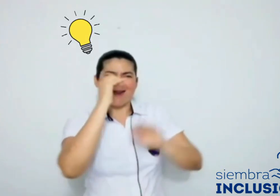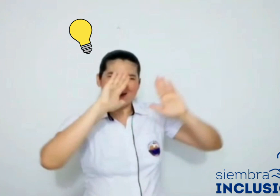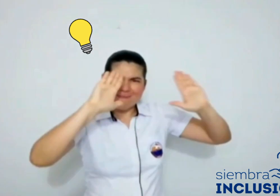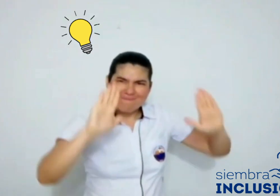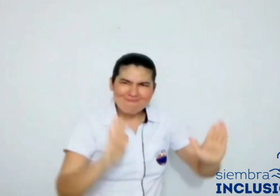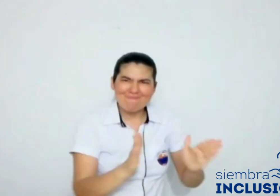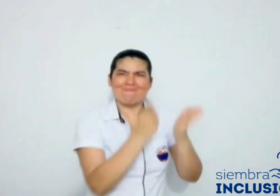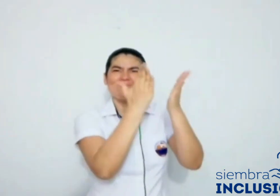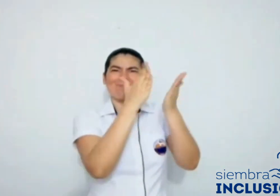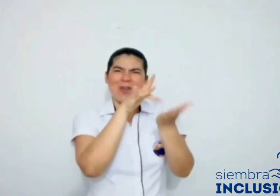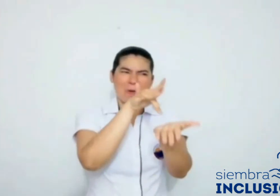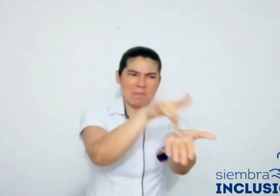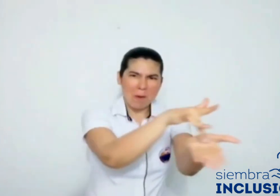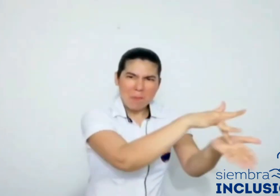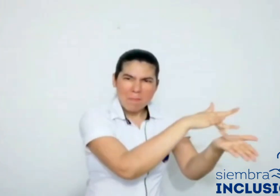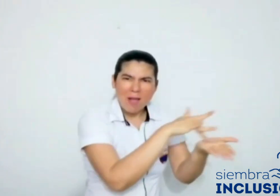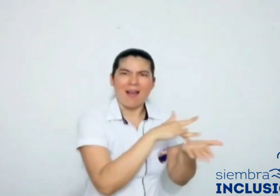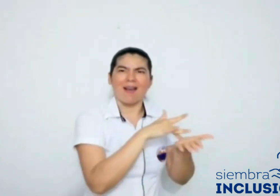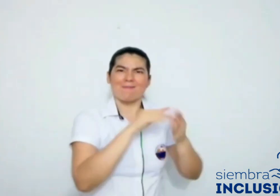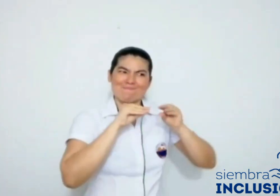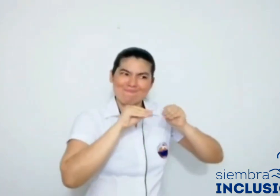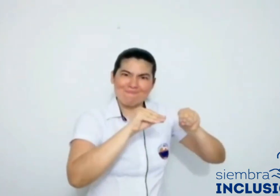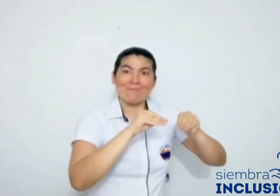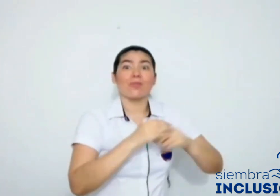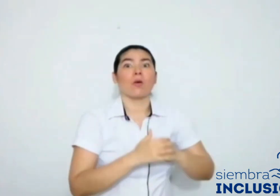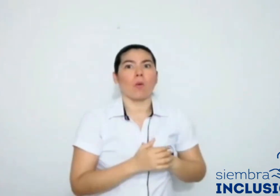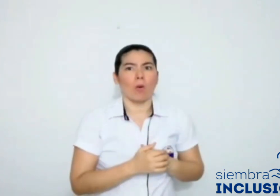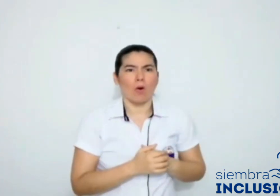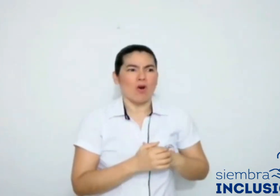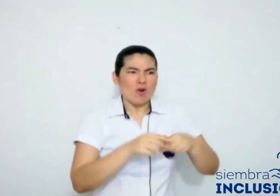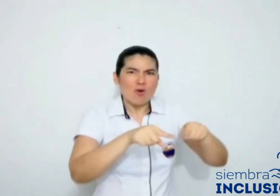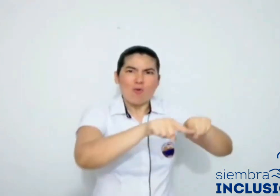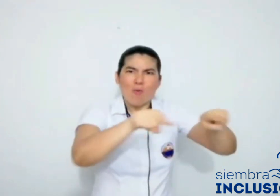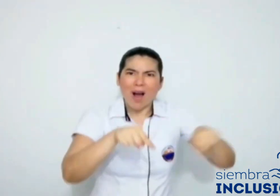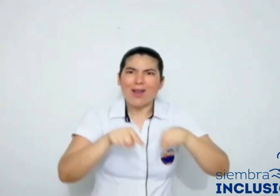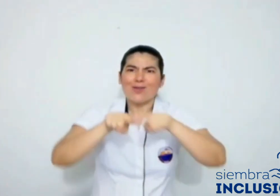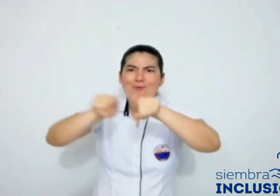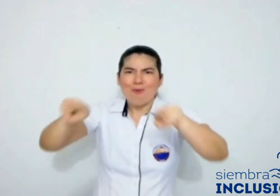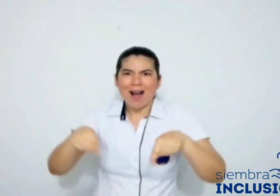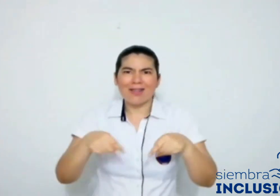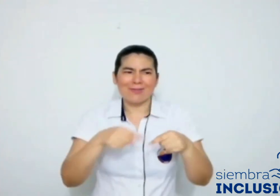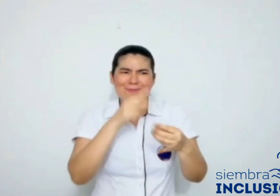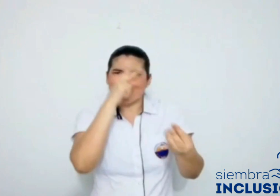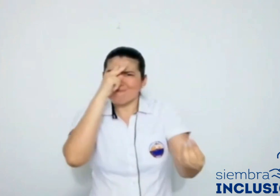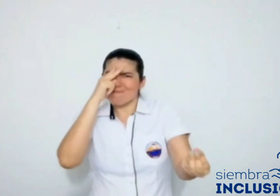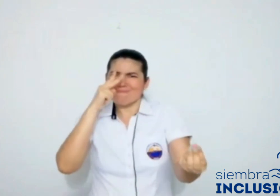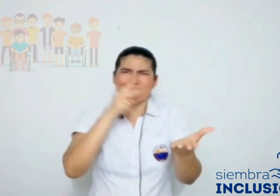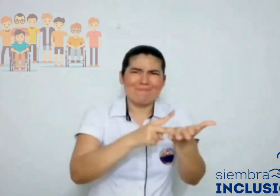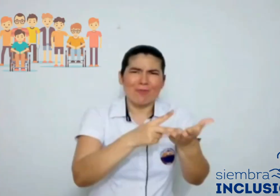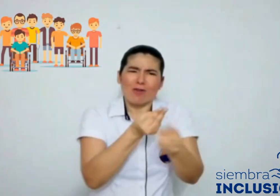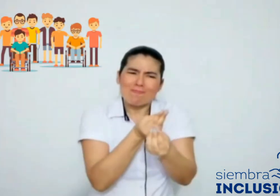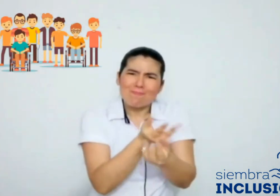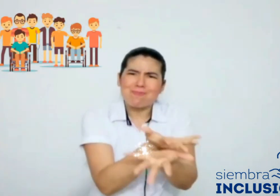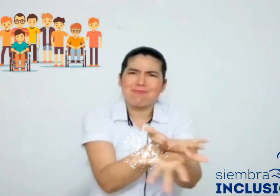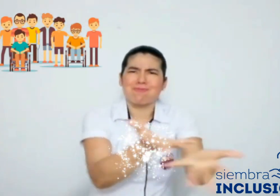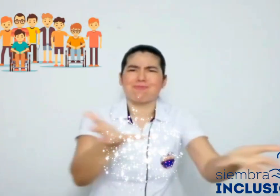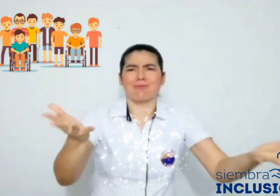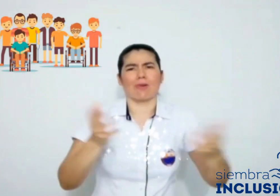talleres de Aula Diversa. Como ellos, son varios los docentes que trabajan en pro de una universidad aún